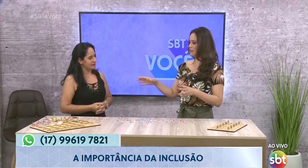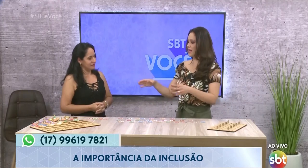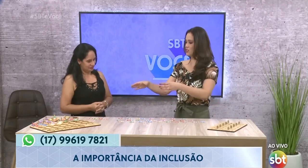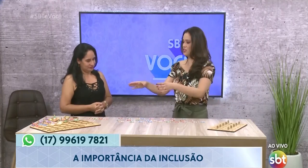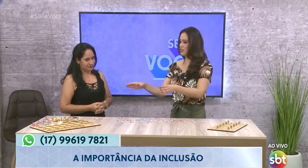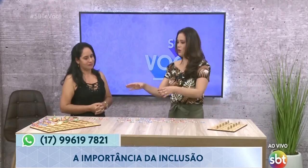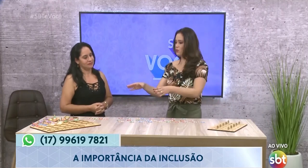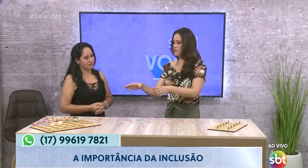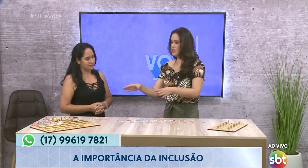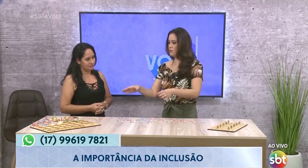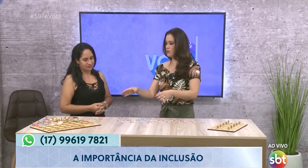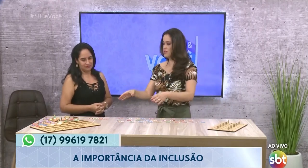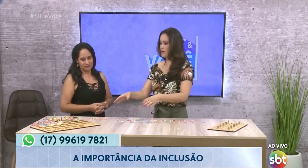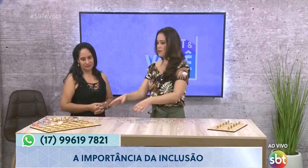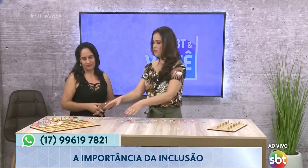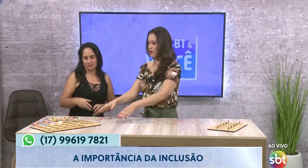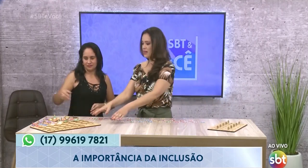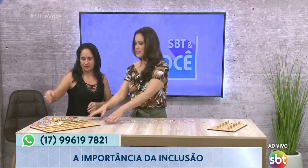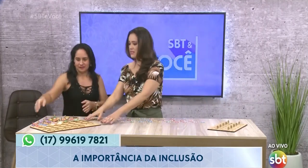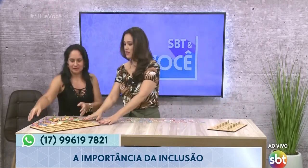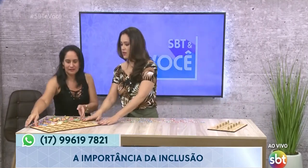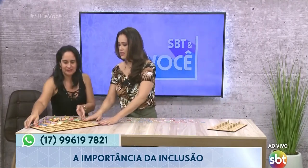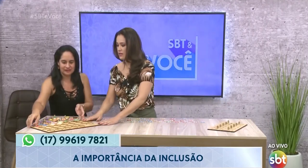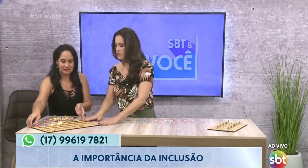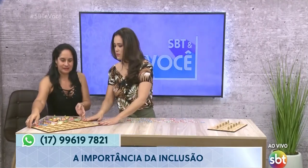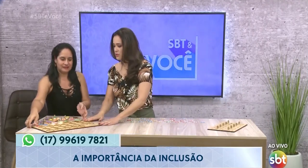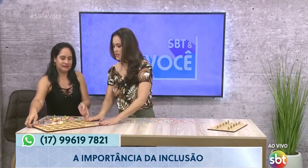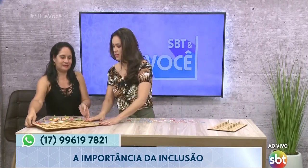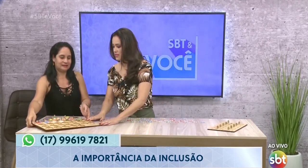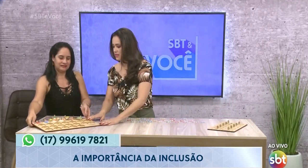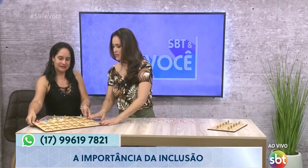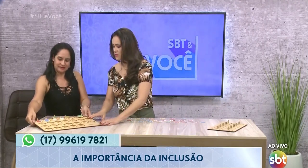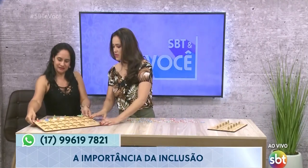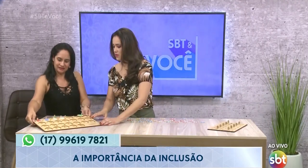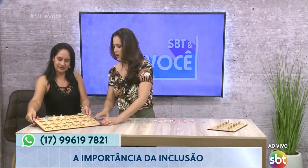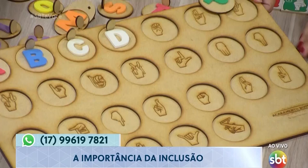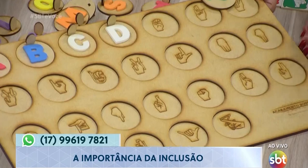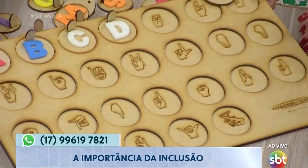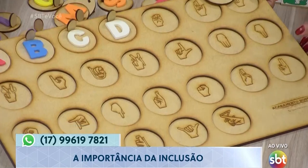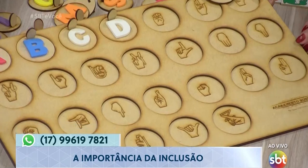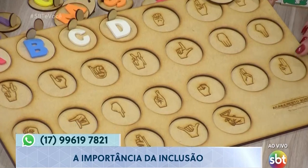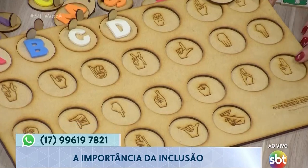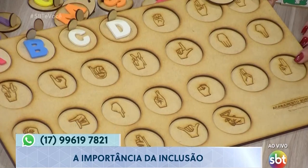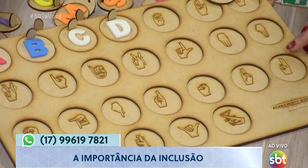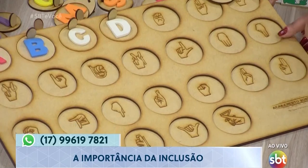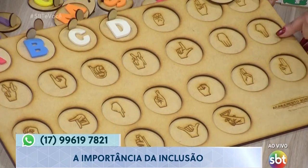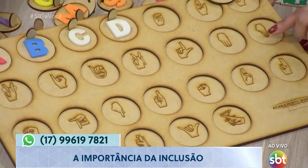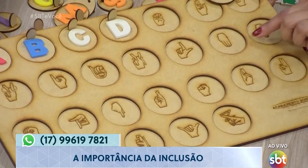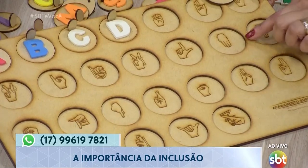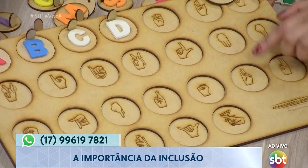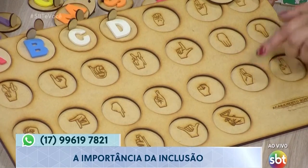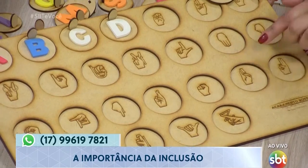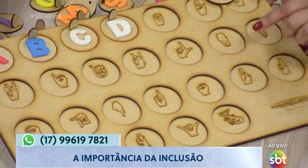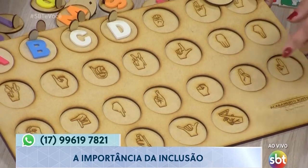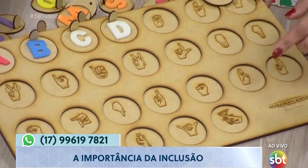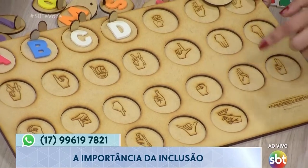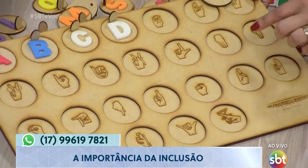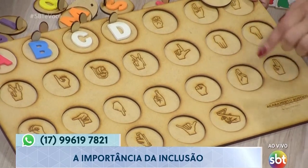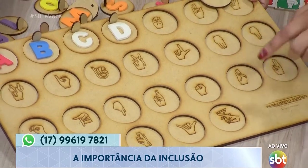internet os símbolos, se der pra focar nesse aqui, ó, que tem os símbolos legalzinhos, Isso. A gente consegue ver direitinho, tá, eu posso fazer uma